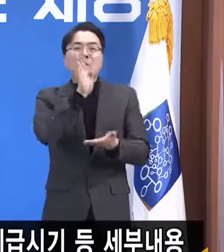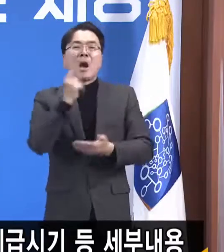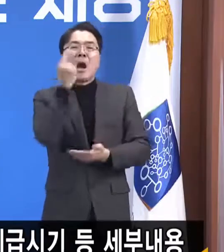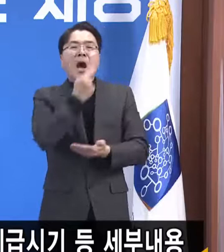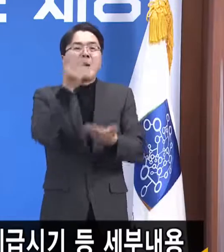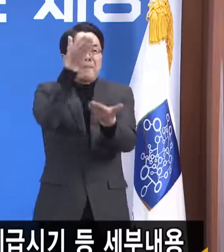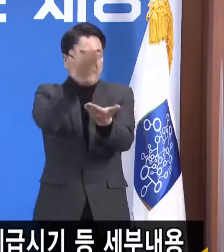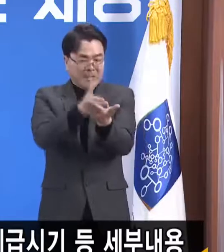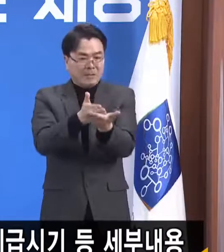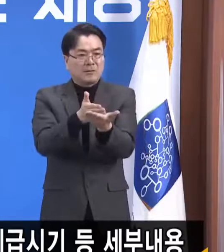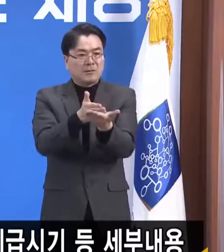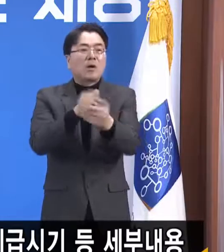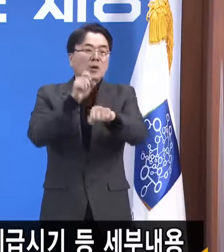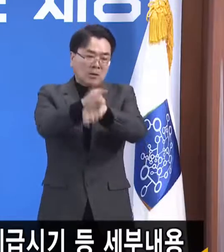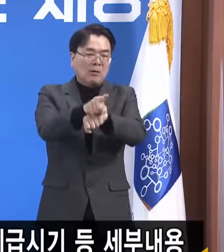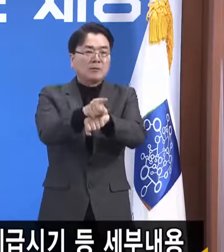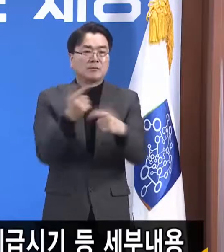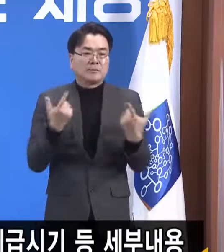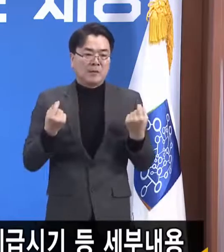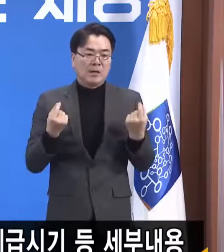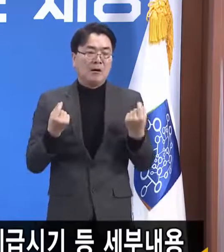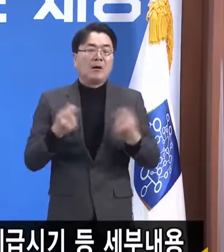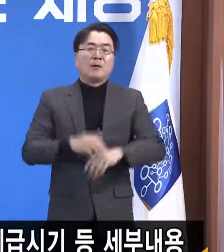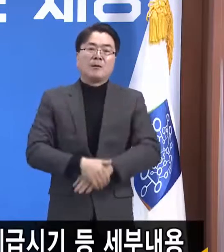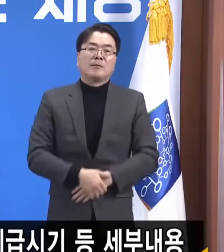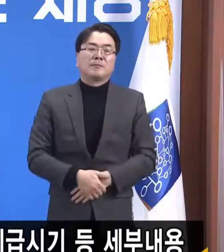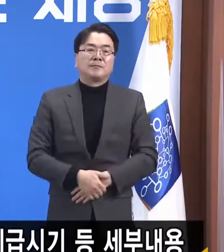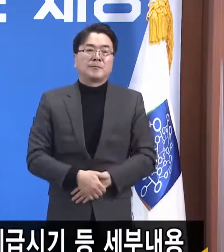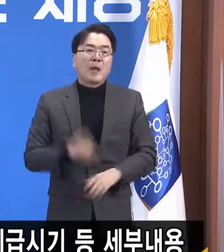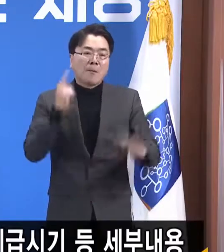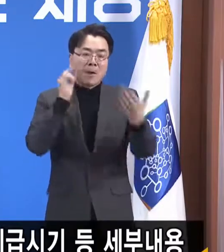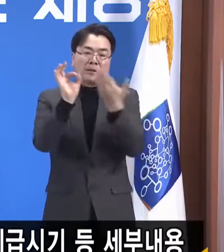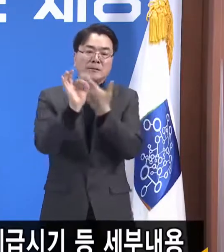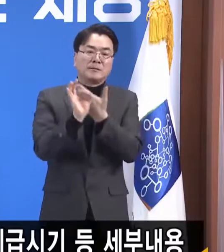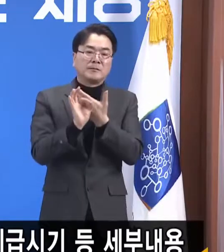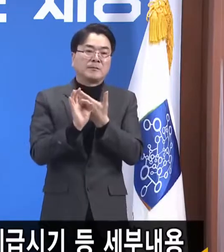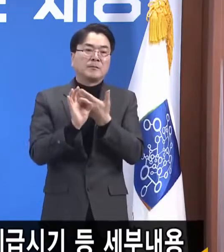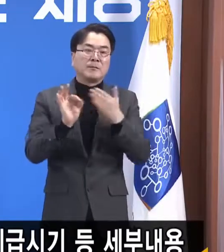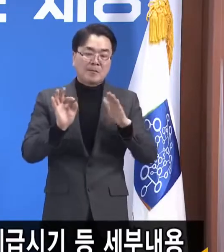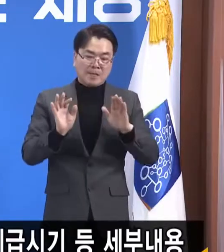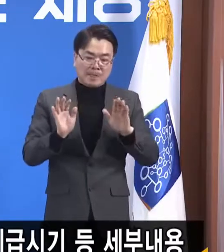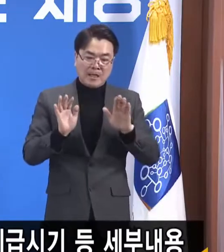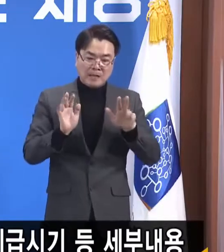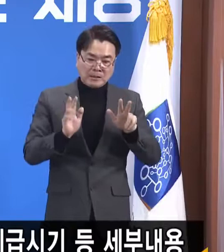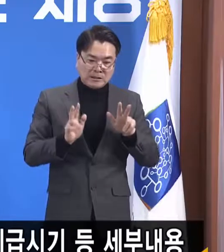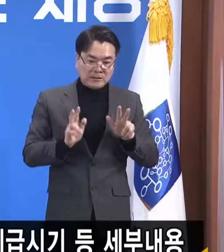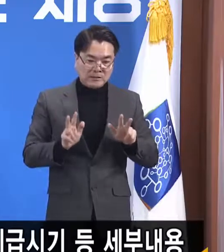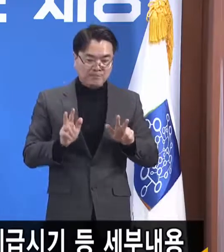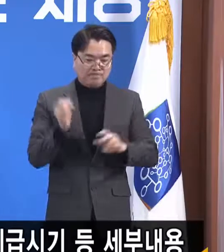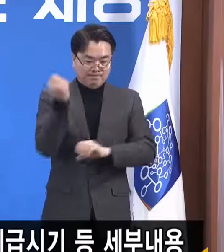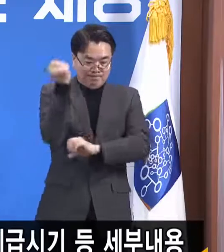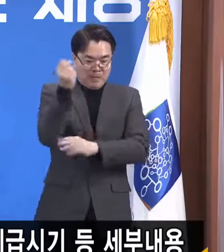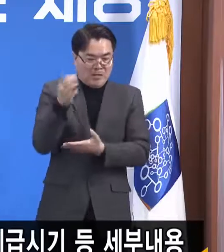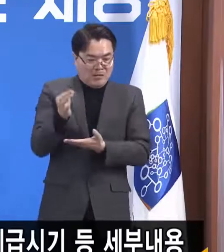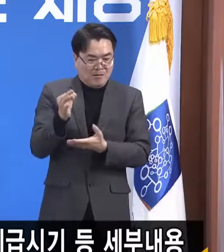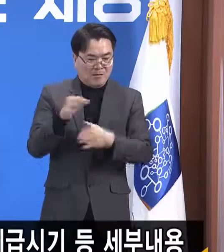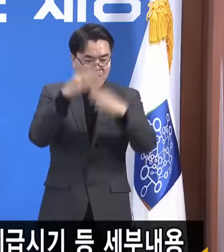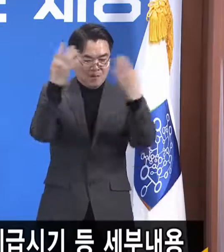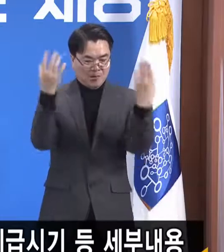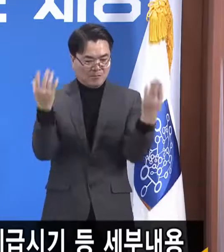관한 문제 아니겠습니까? 그래서 만약에 지금 저희가 현재 있는 기금 등을 다